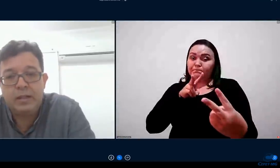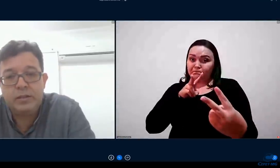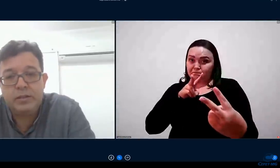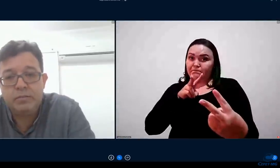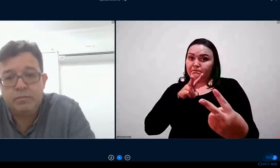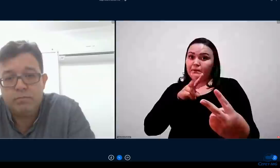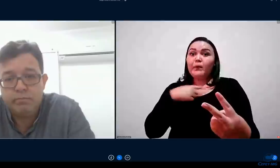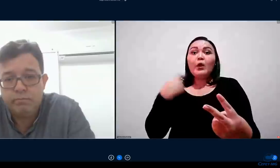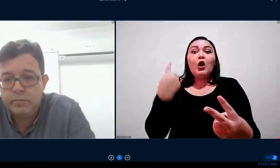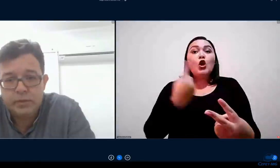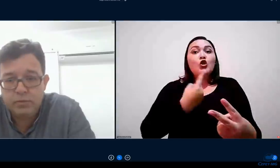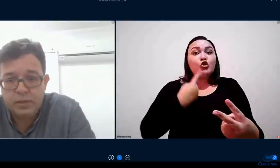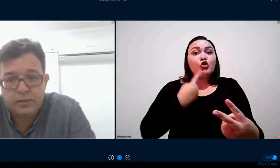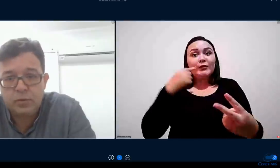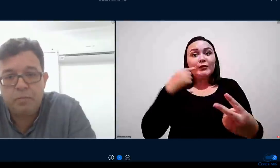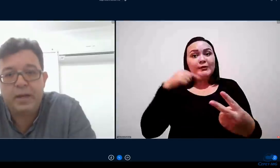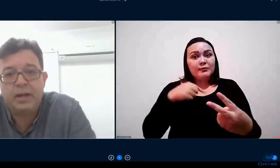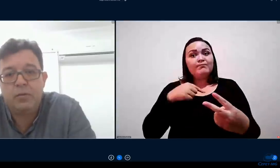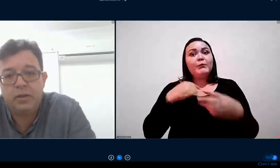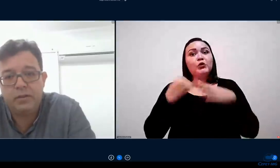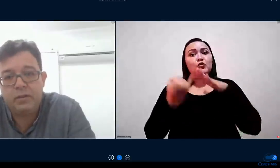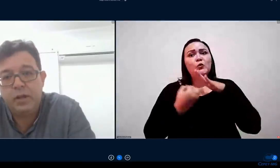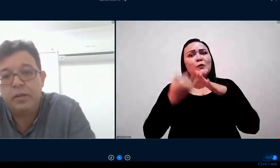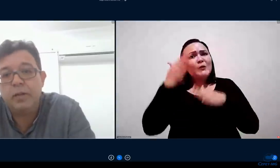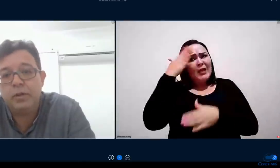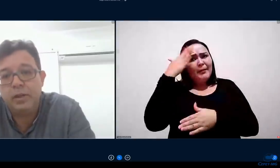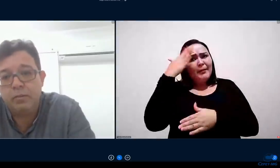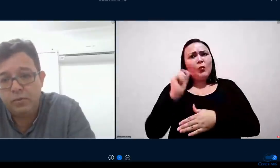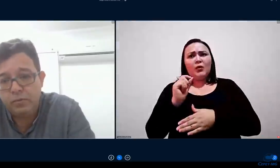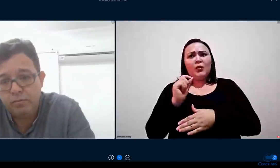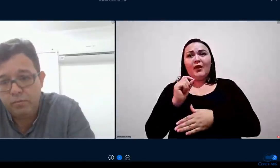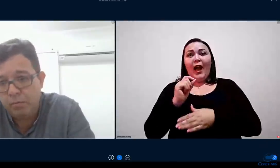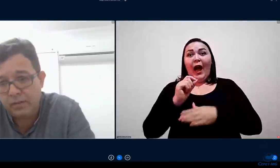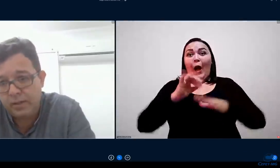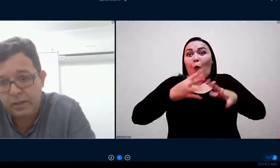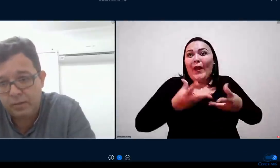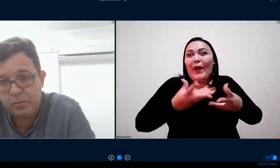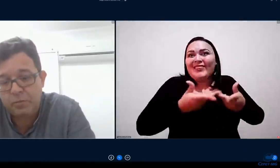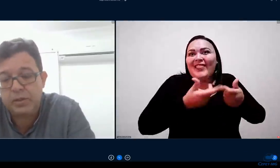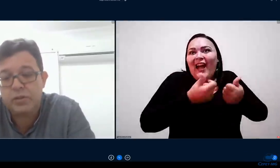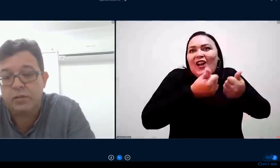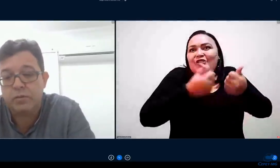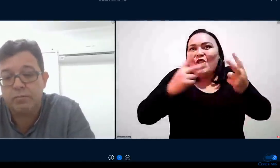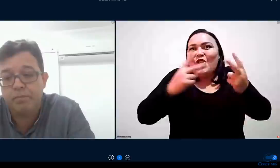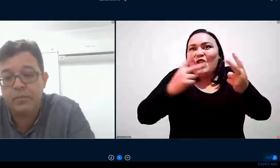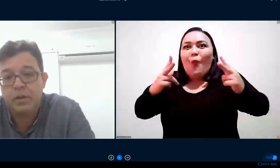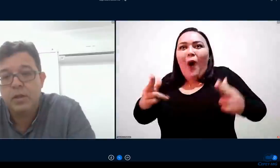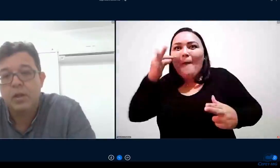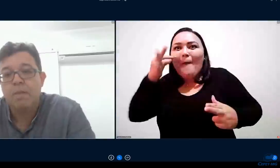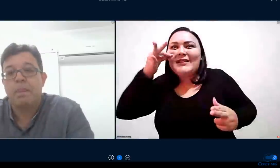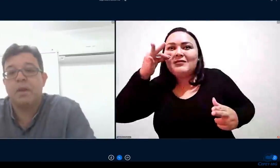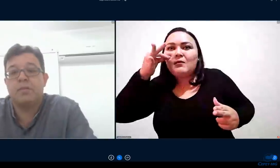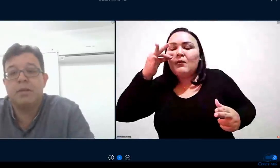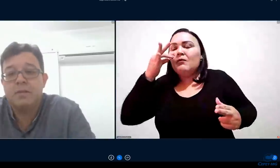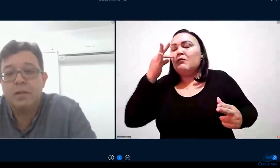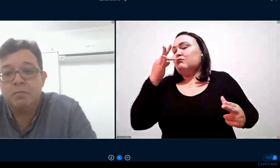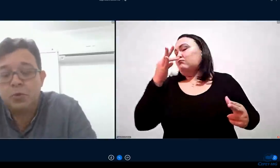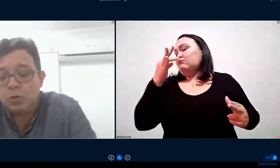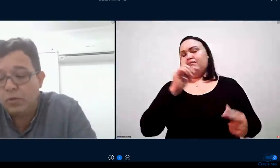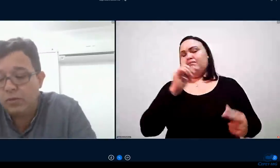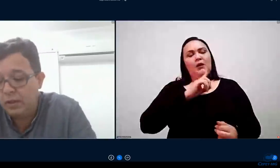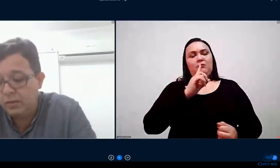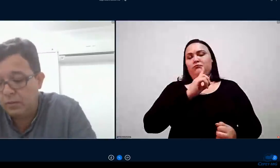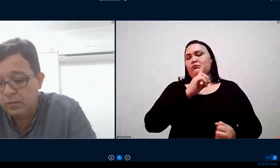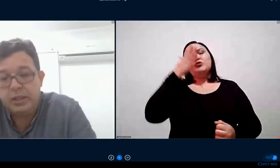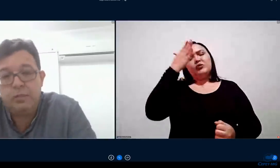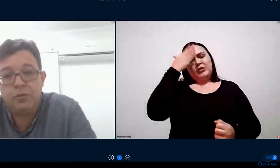qualidade não vai se comparar ao presencial nem podemos pensar nessa perspectiva nós também temos